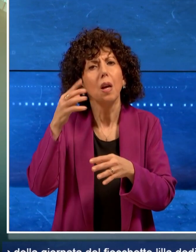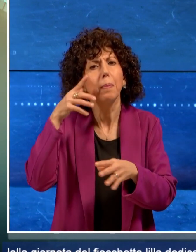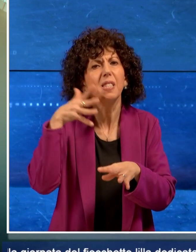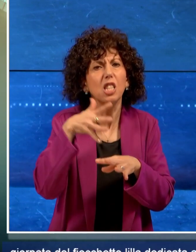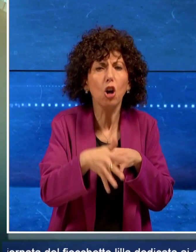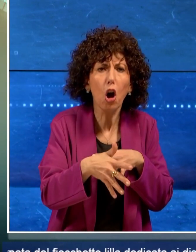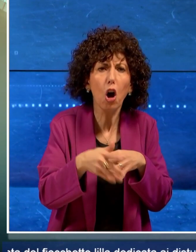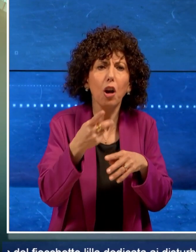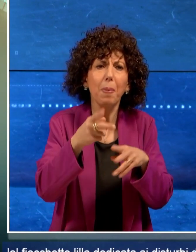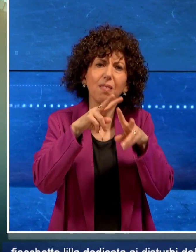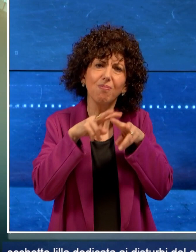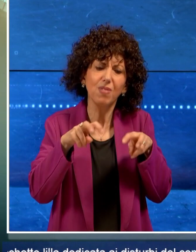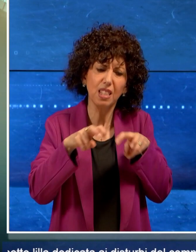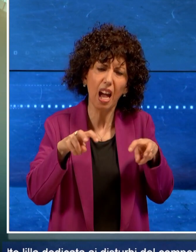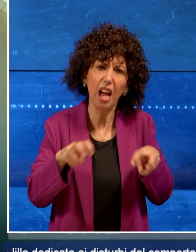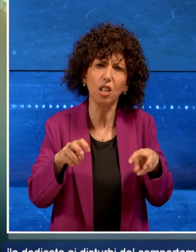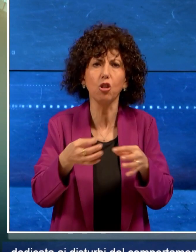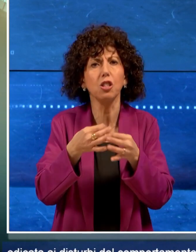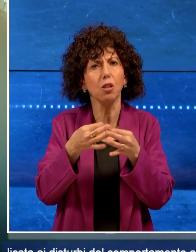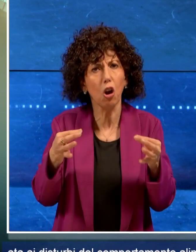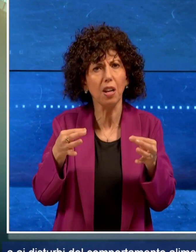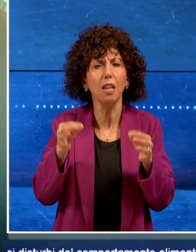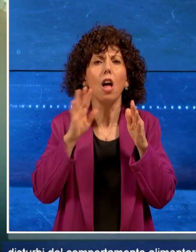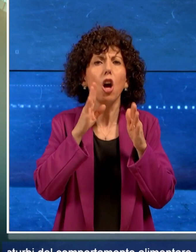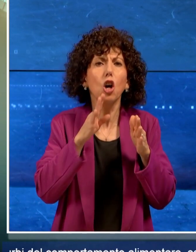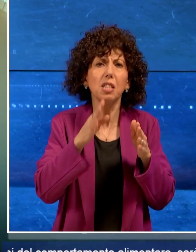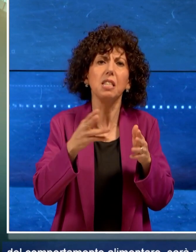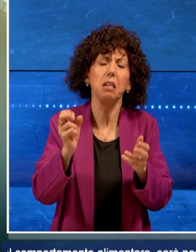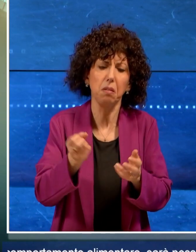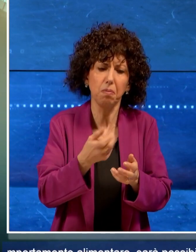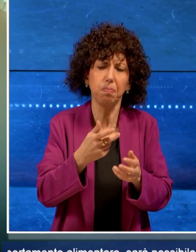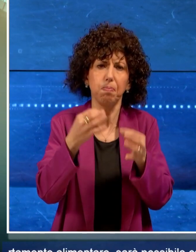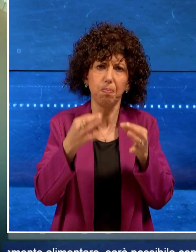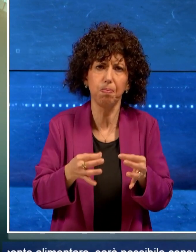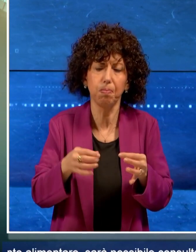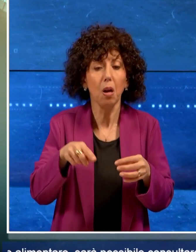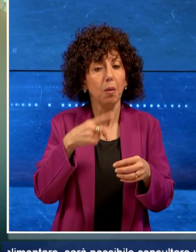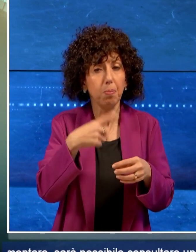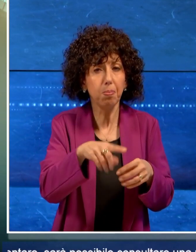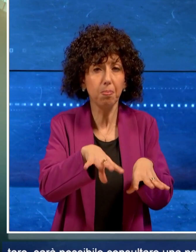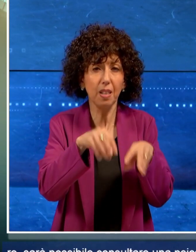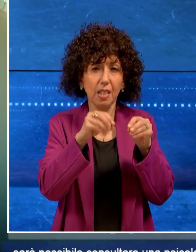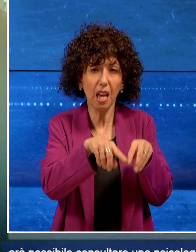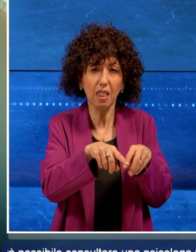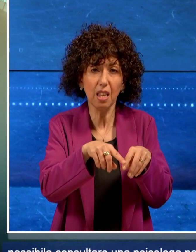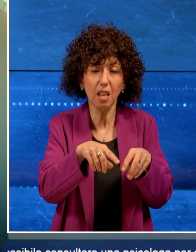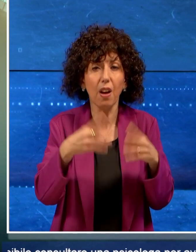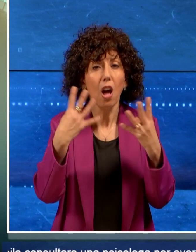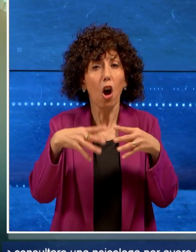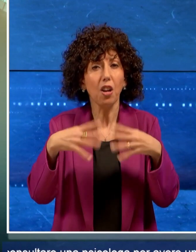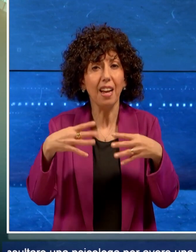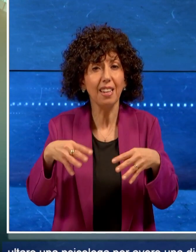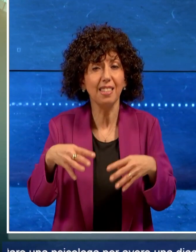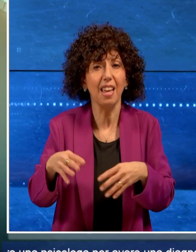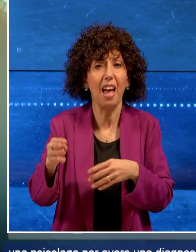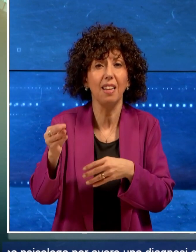una diagnosi corretta e consigli rapidi ed efficaci. L'iniziativa è organizzata da